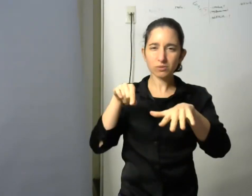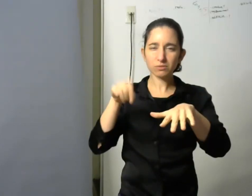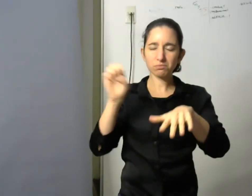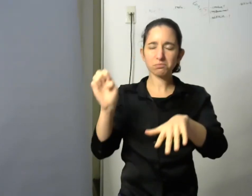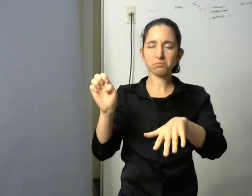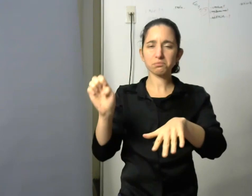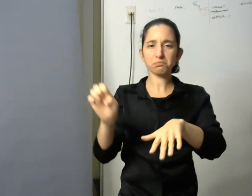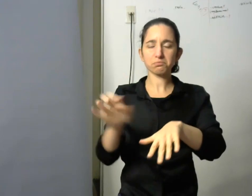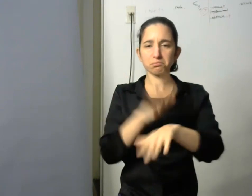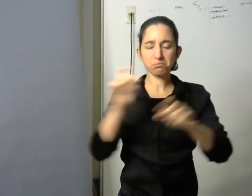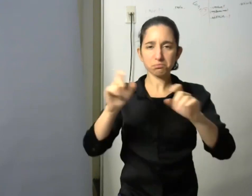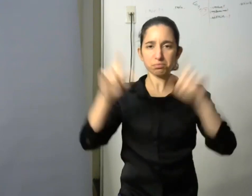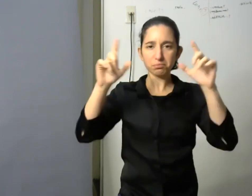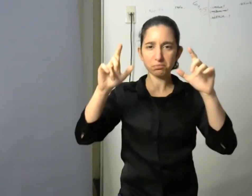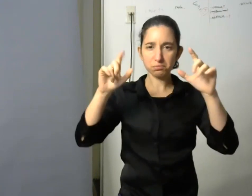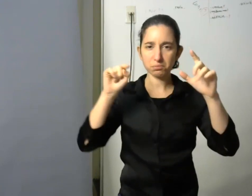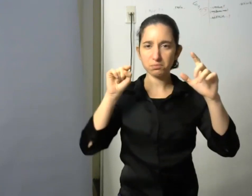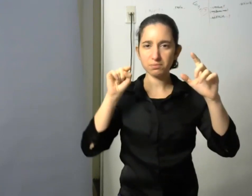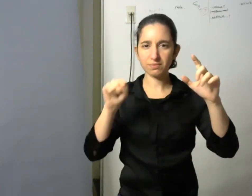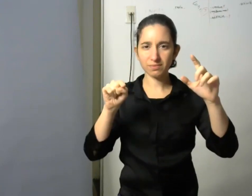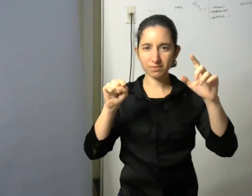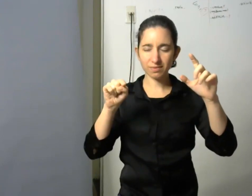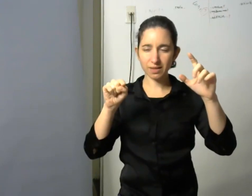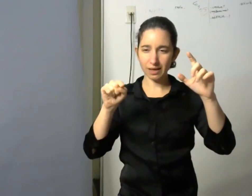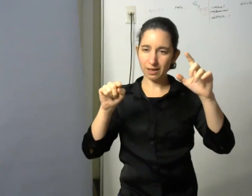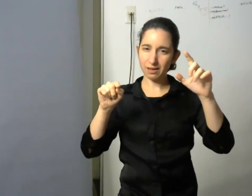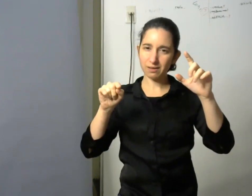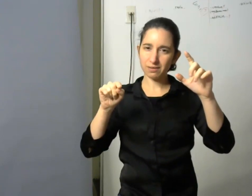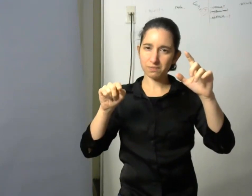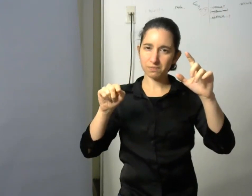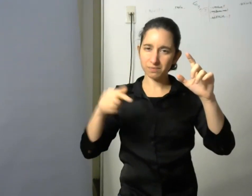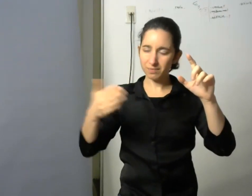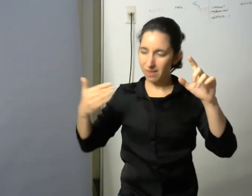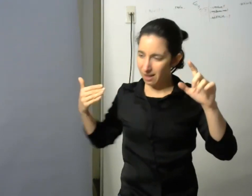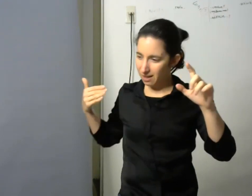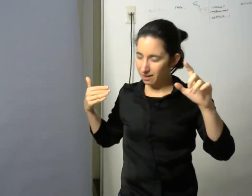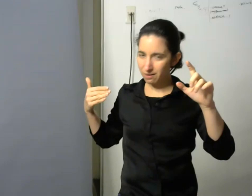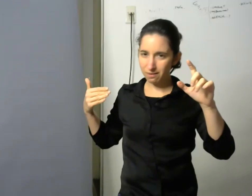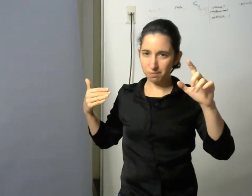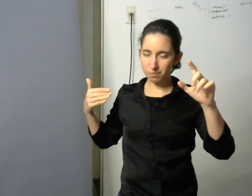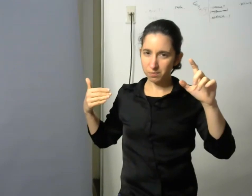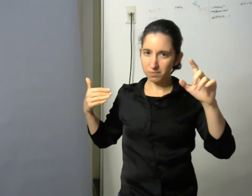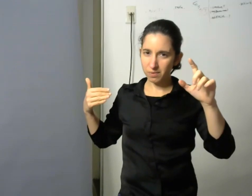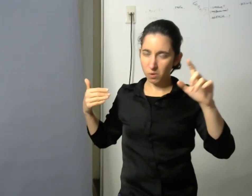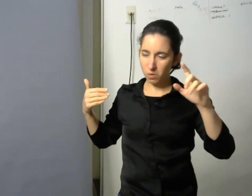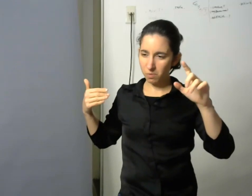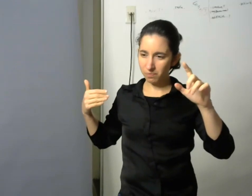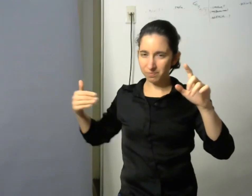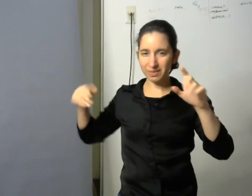lo que se ha avanzado desde que comenzó nuestra actividad en la